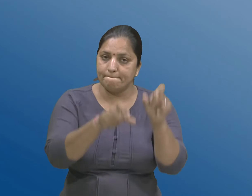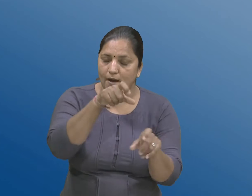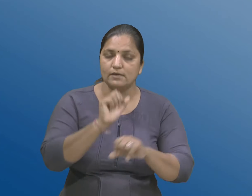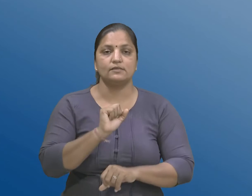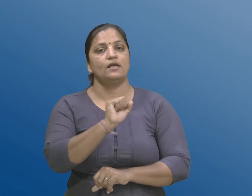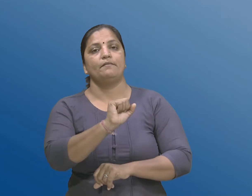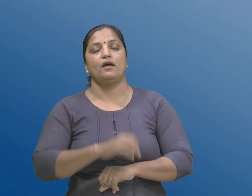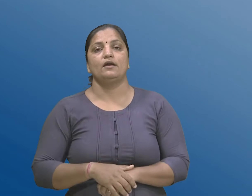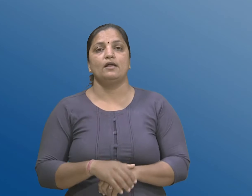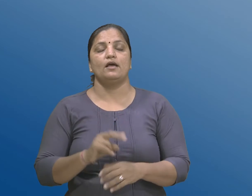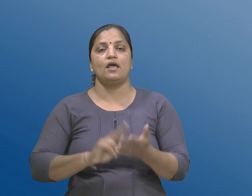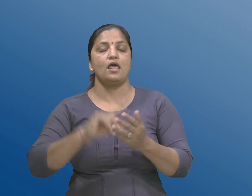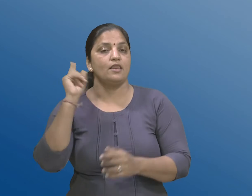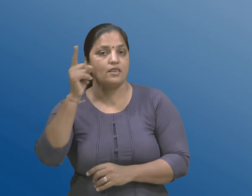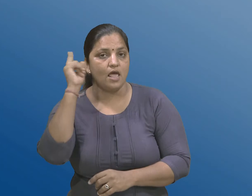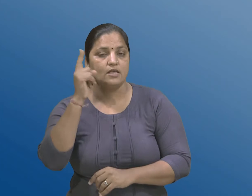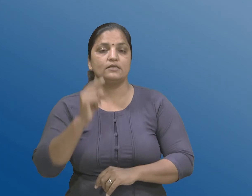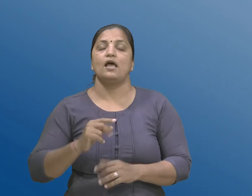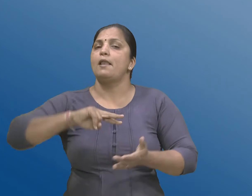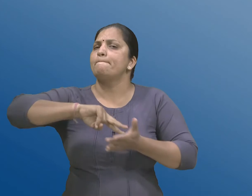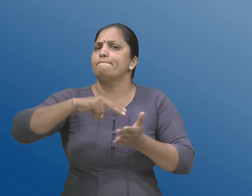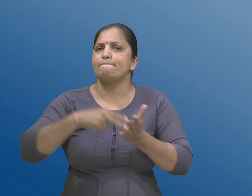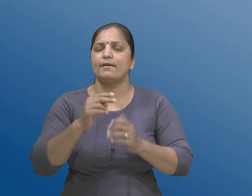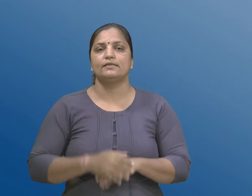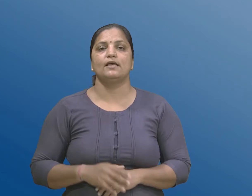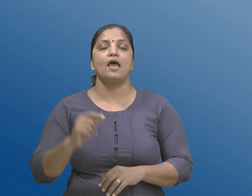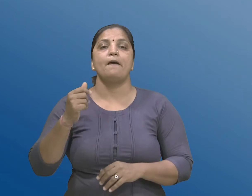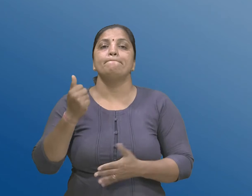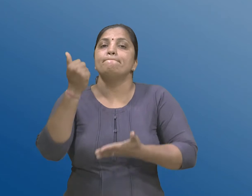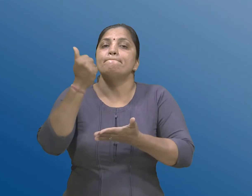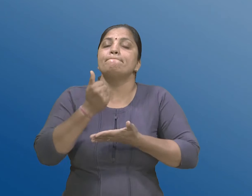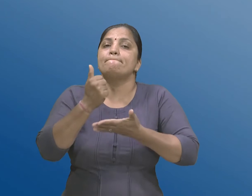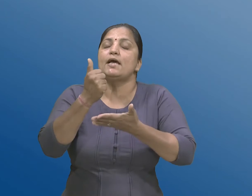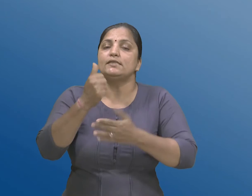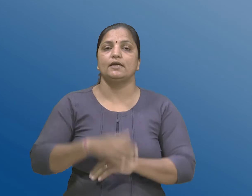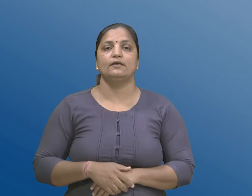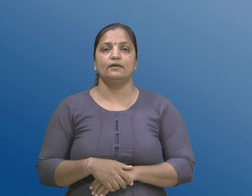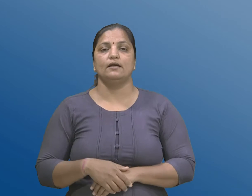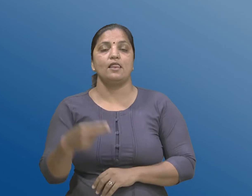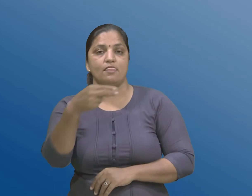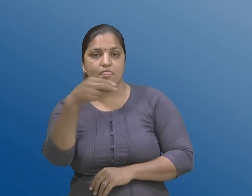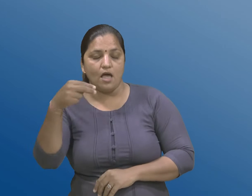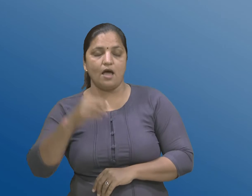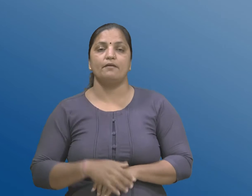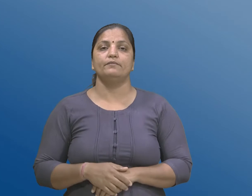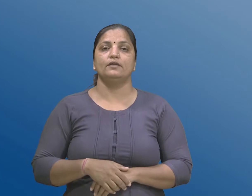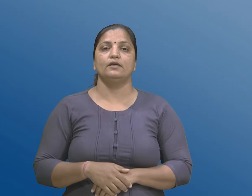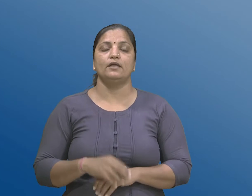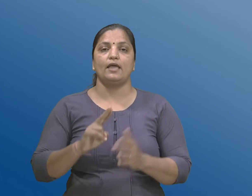राष्ट्रिय निधी एटलेके नाना की यह भंडोलना नाम थी एक निधीनी रचना